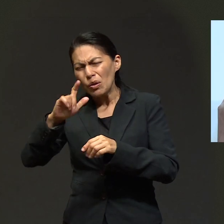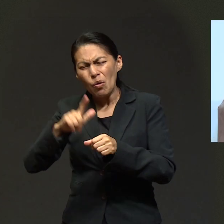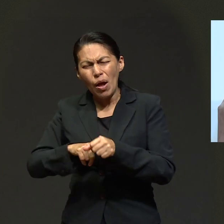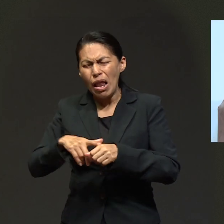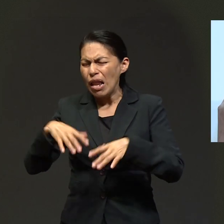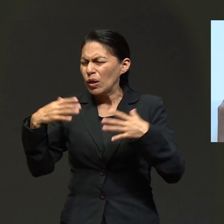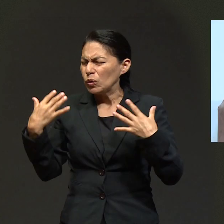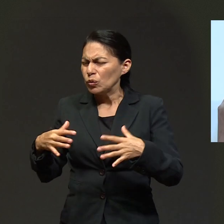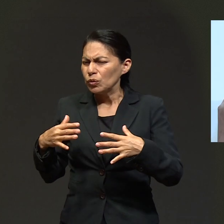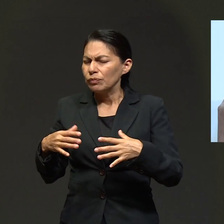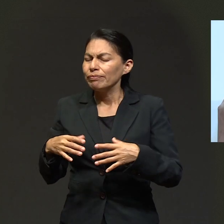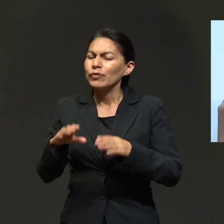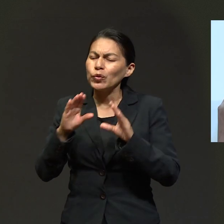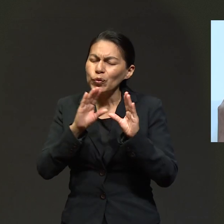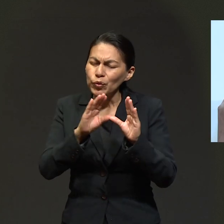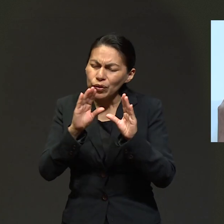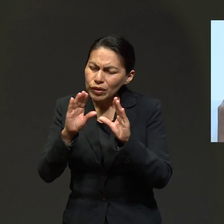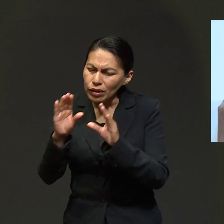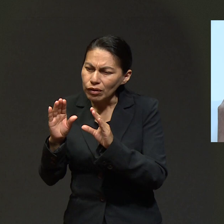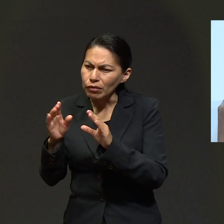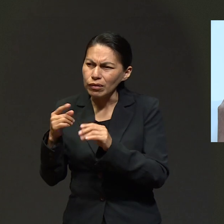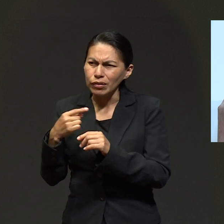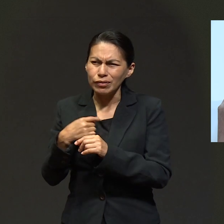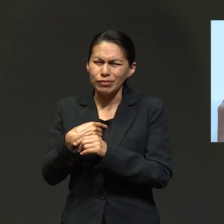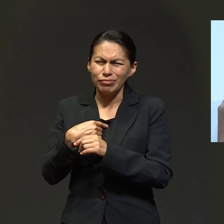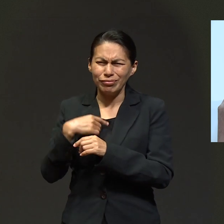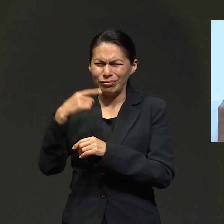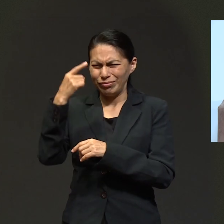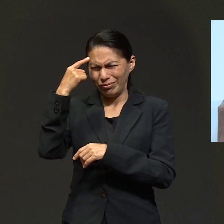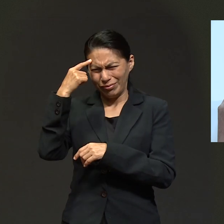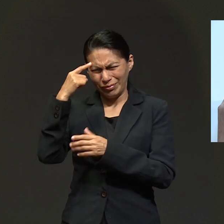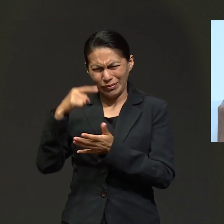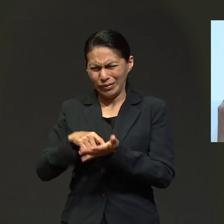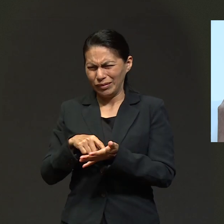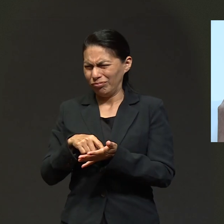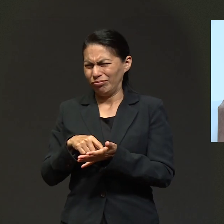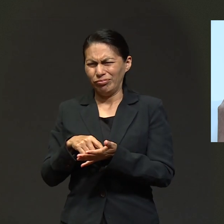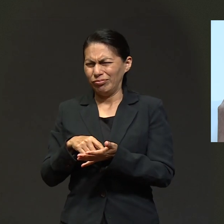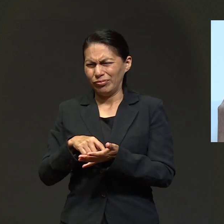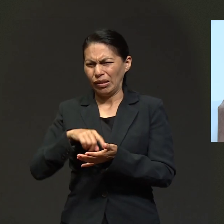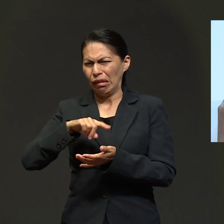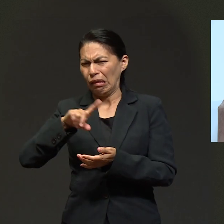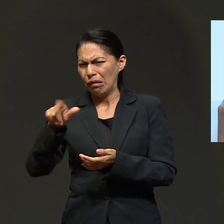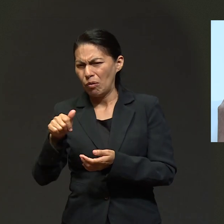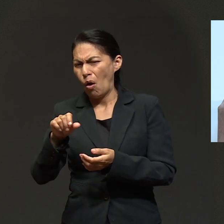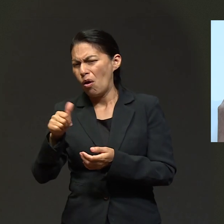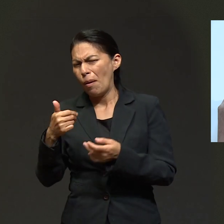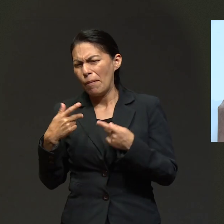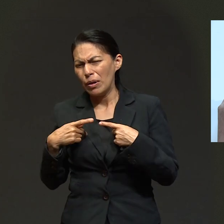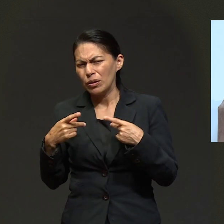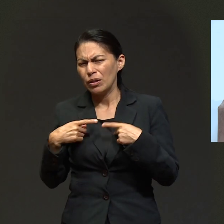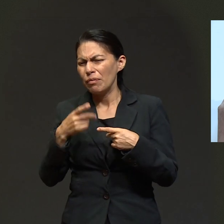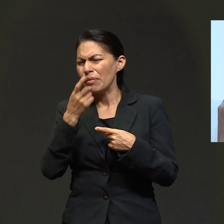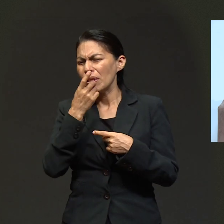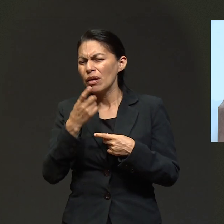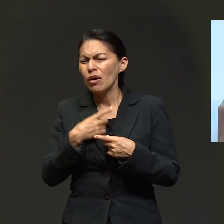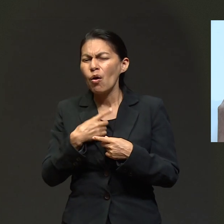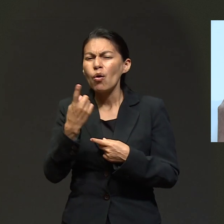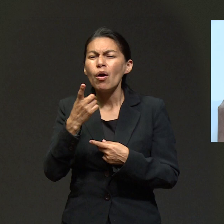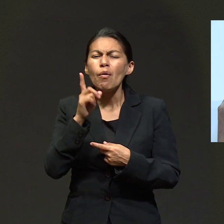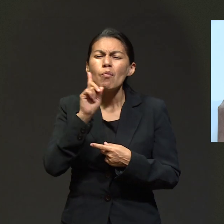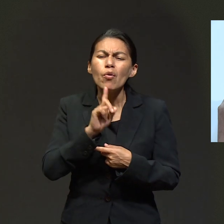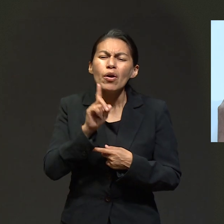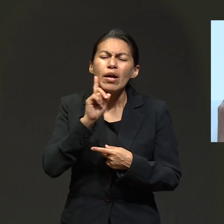una misión espiritual, que yo lo cuidara. Y yo no creía al principio, pero una segunda vez